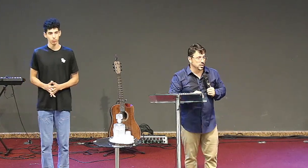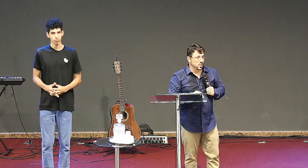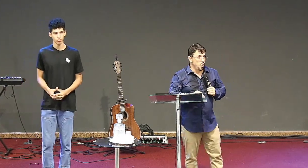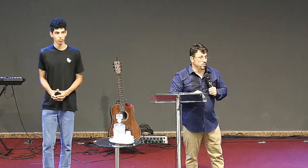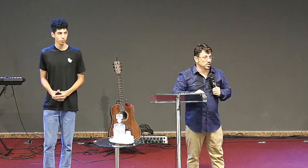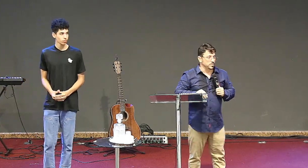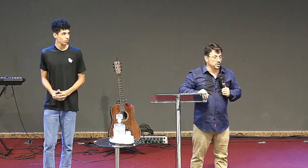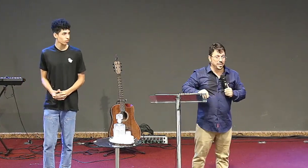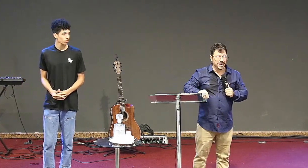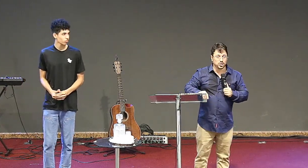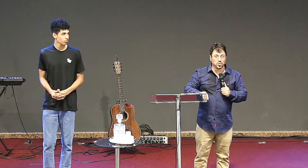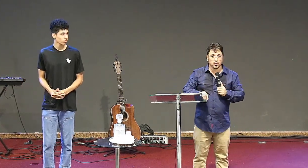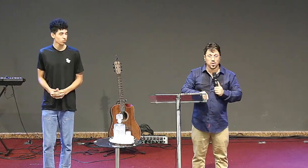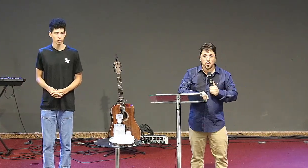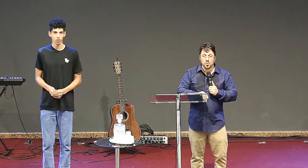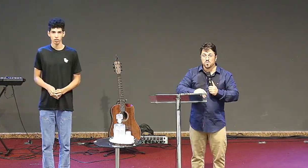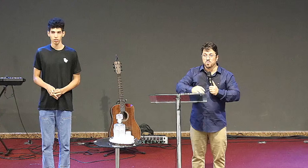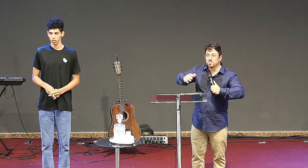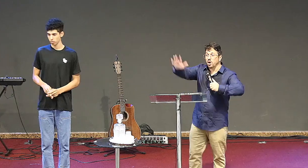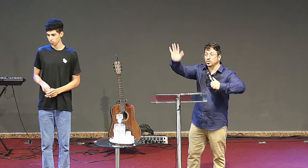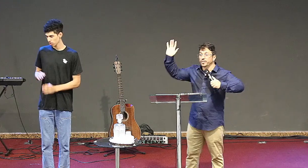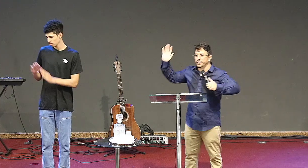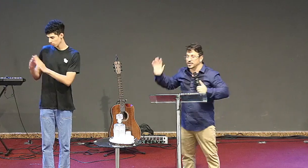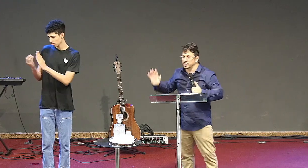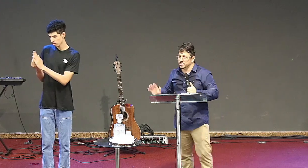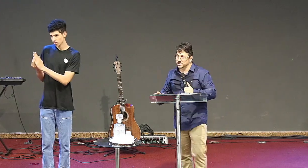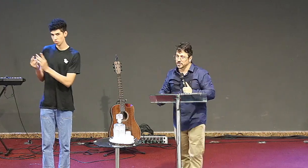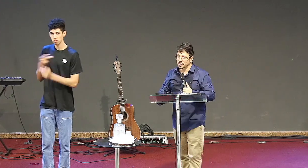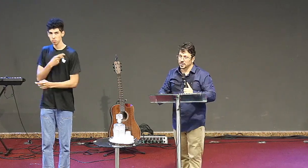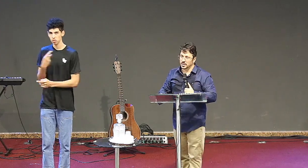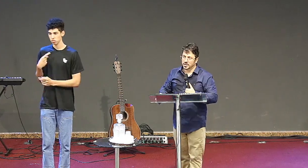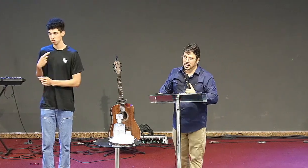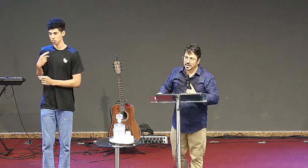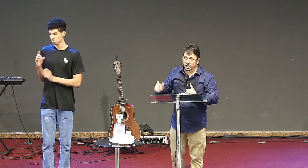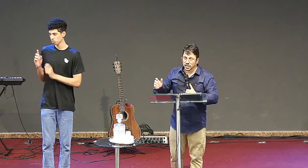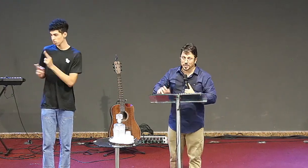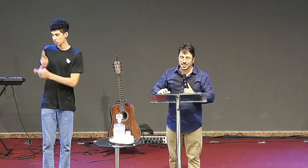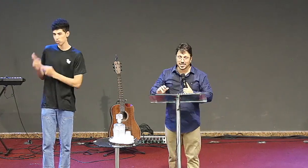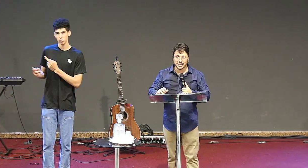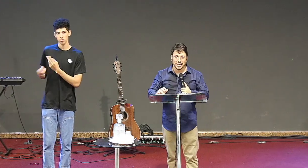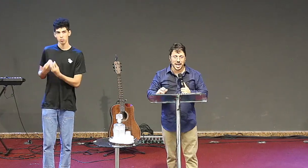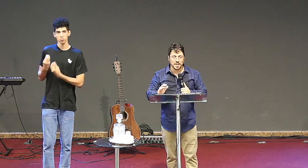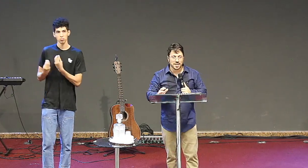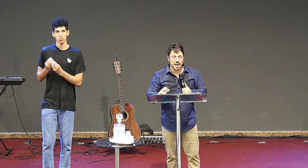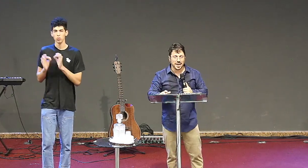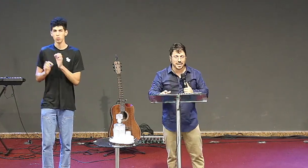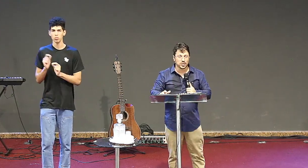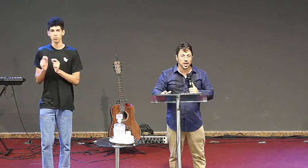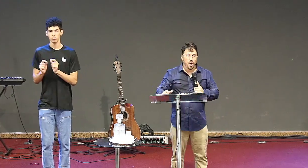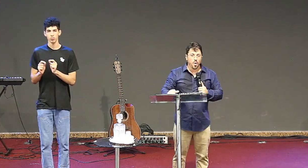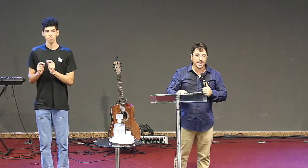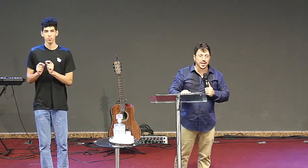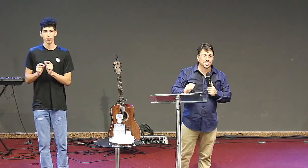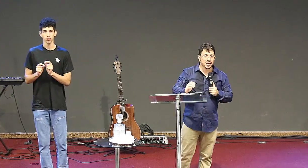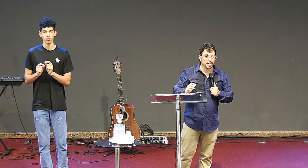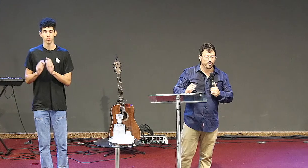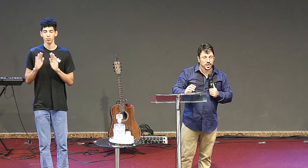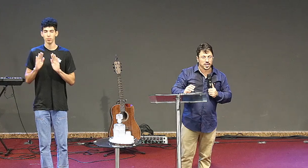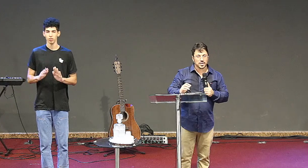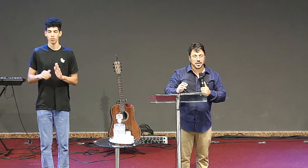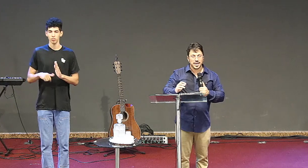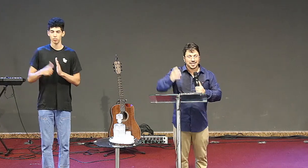como simplesmente um um modo de vida e a gente precisa entender biblicamente o que